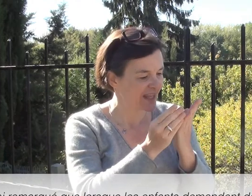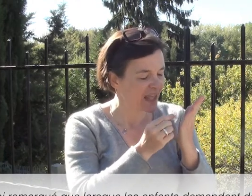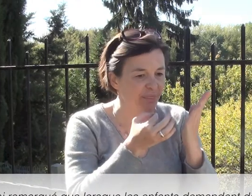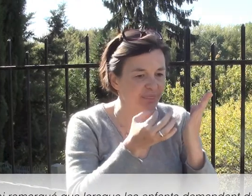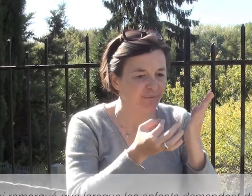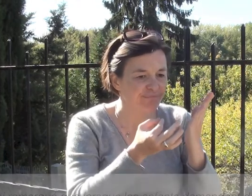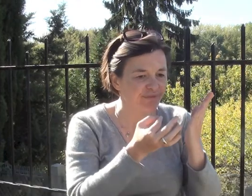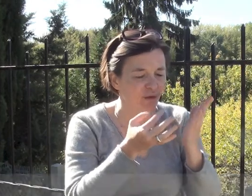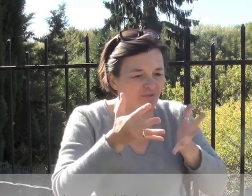és.